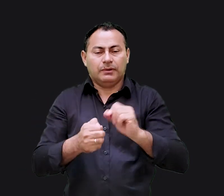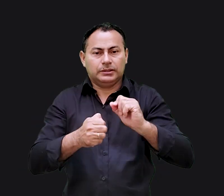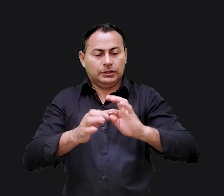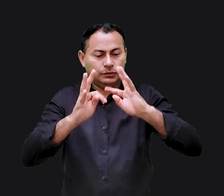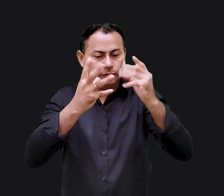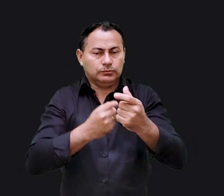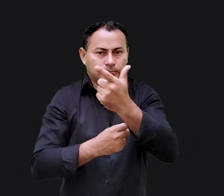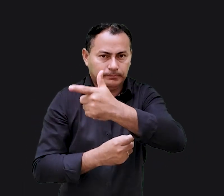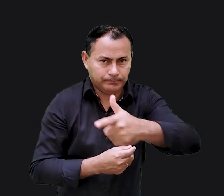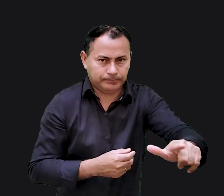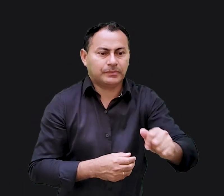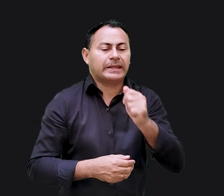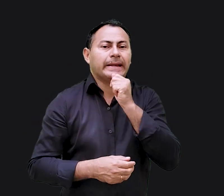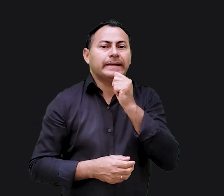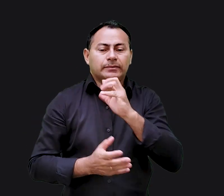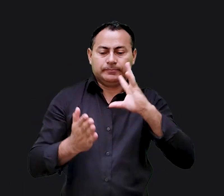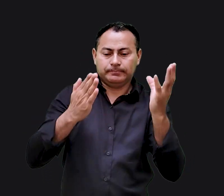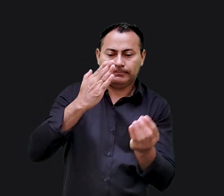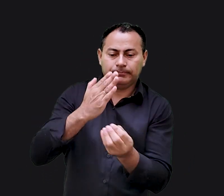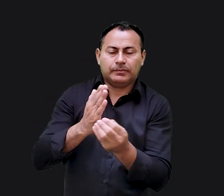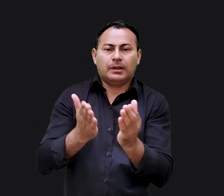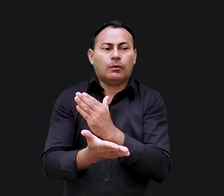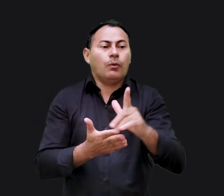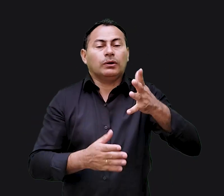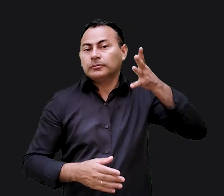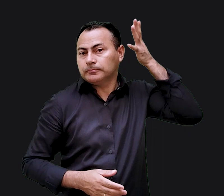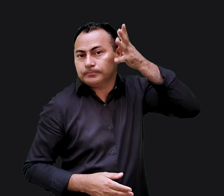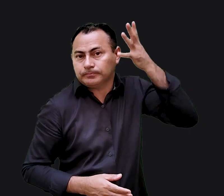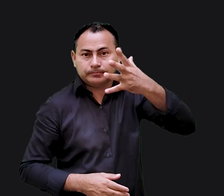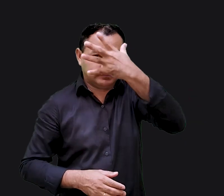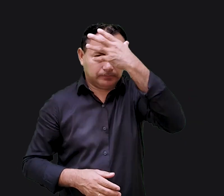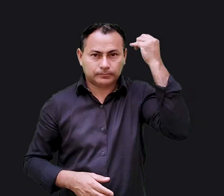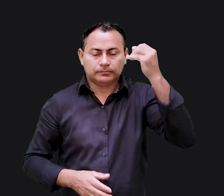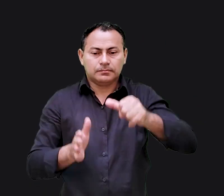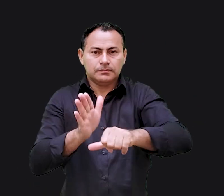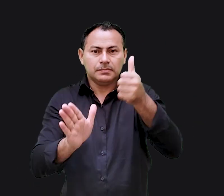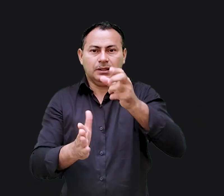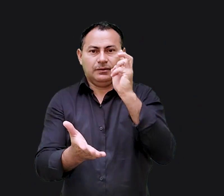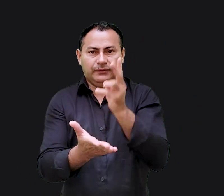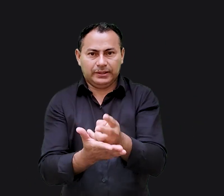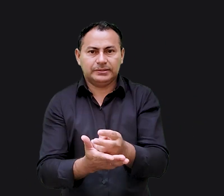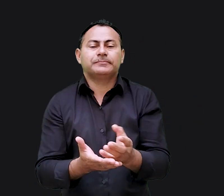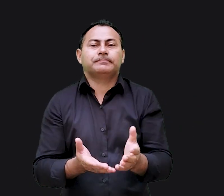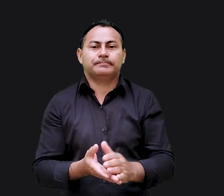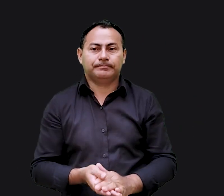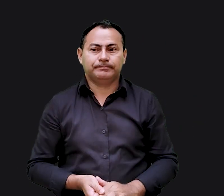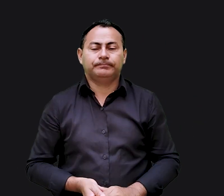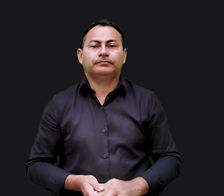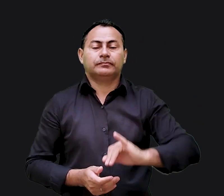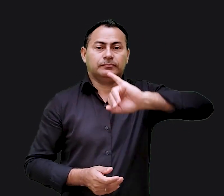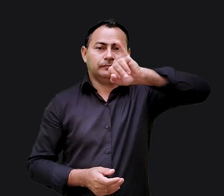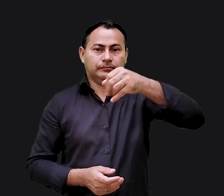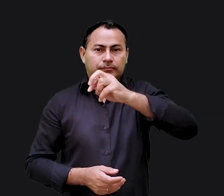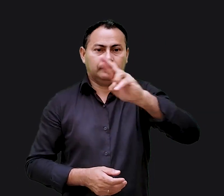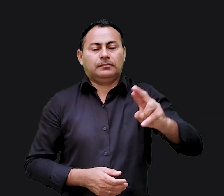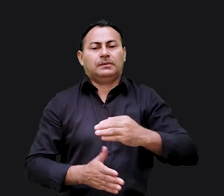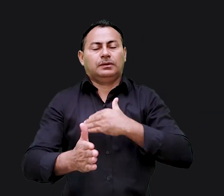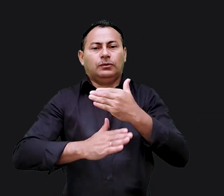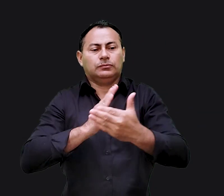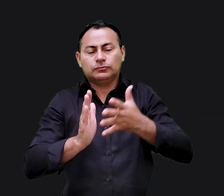outra vez. E ainda ia acrescentar alguns outros sermões que tinha esquecido da primeira vez. Jeremias